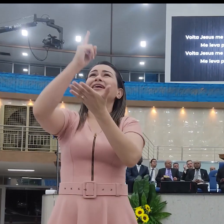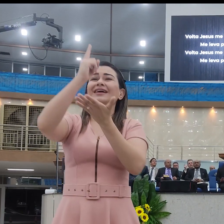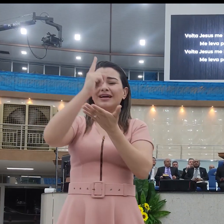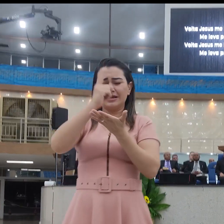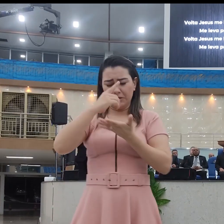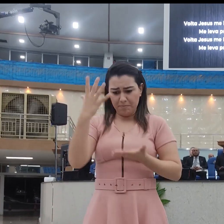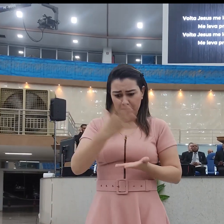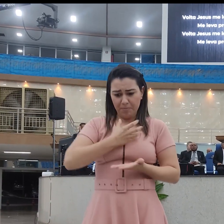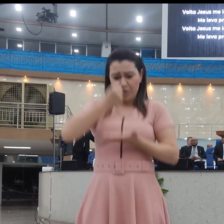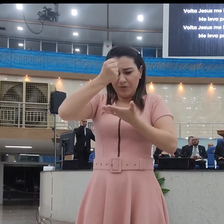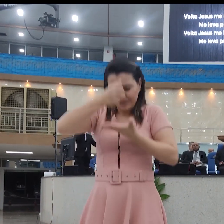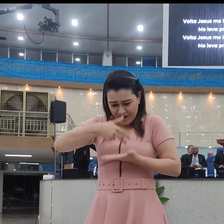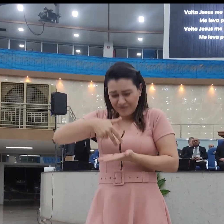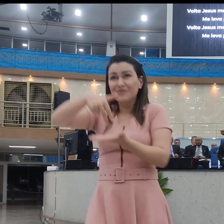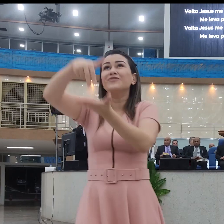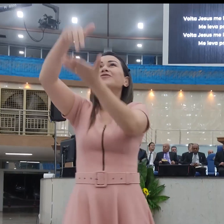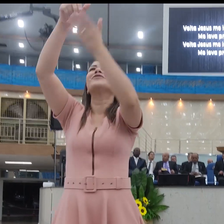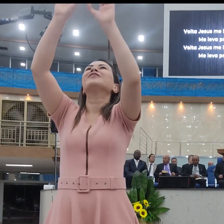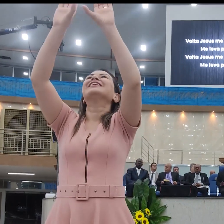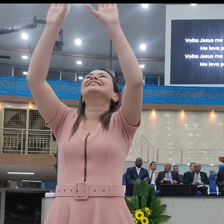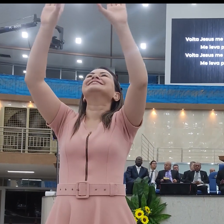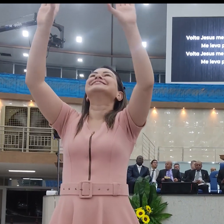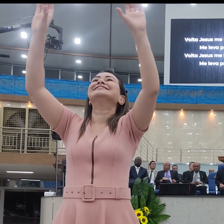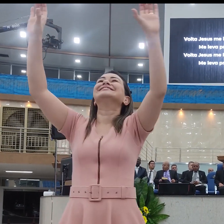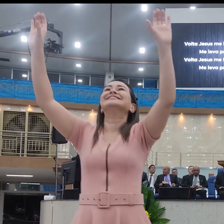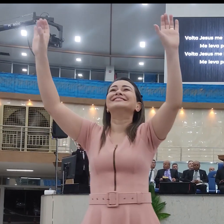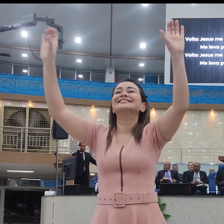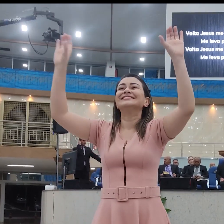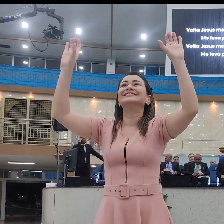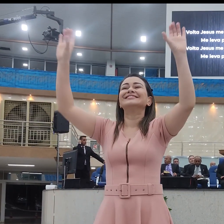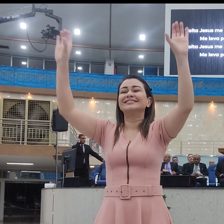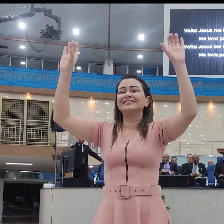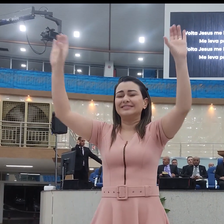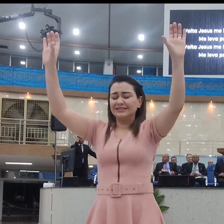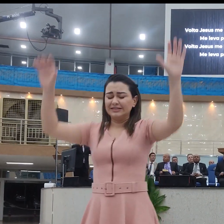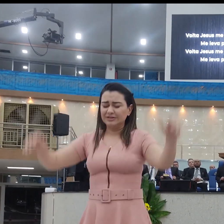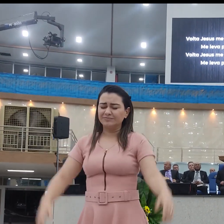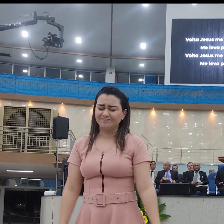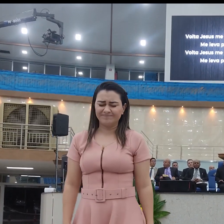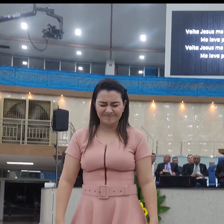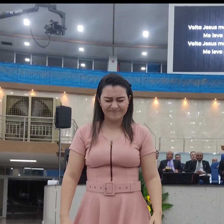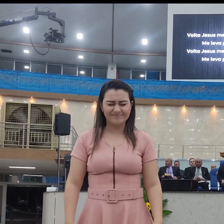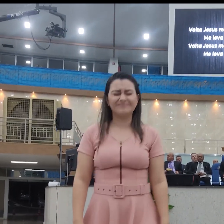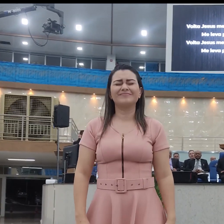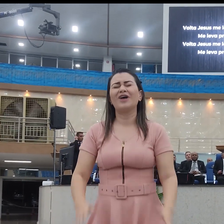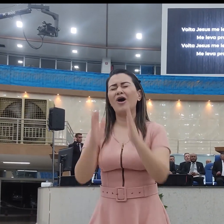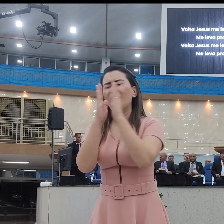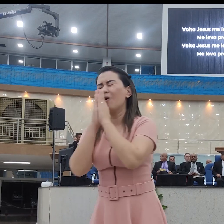Jerusalém Forte não haverá Choro não